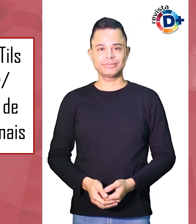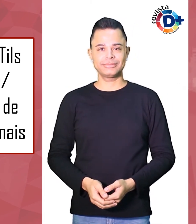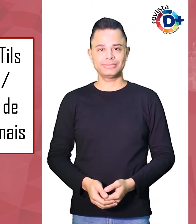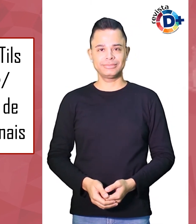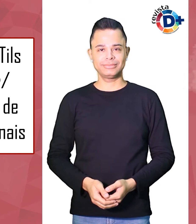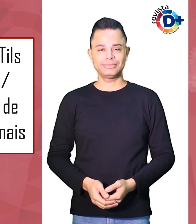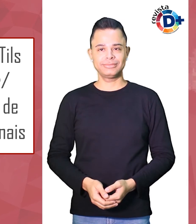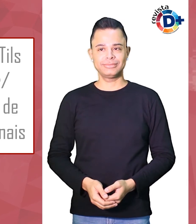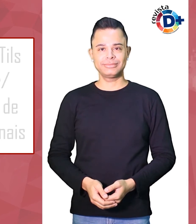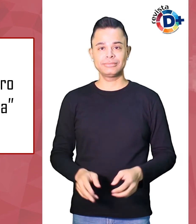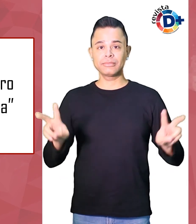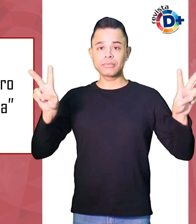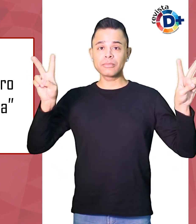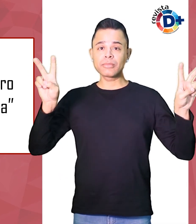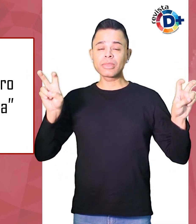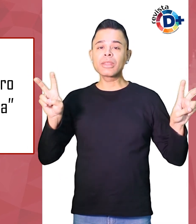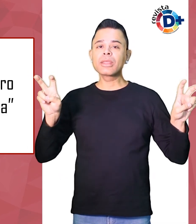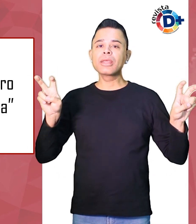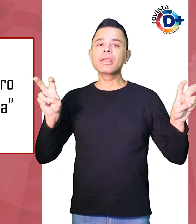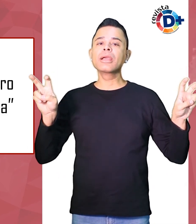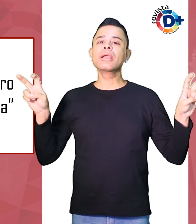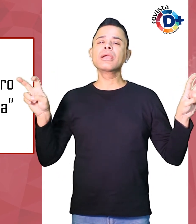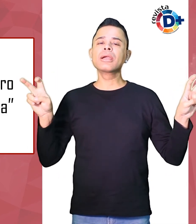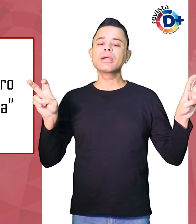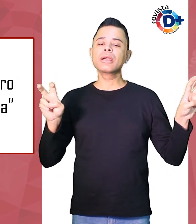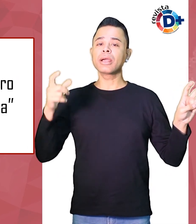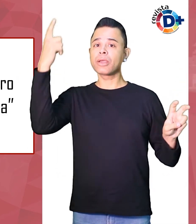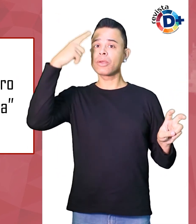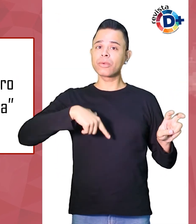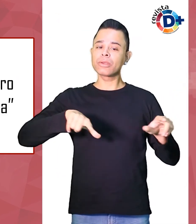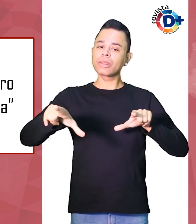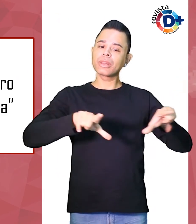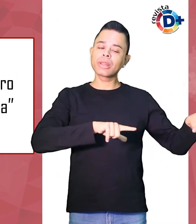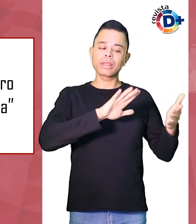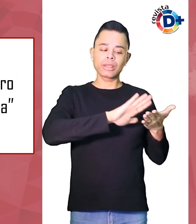A importância do registro para repensar a prática